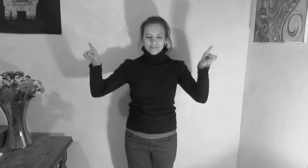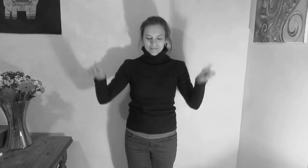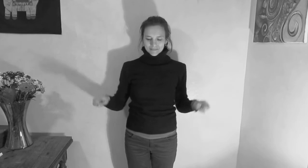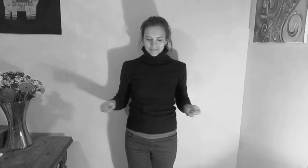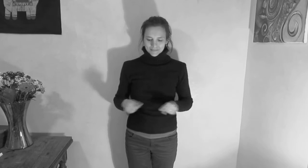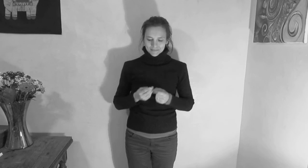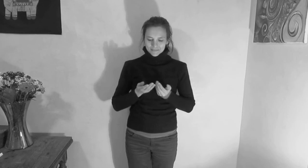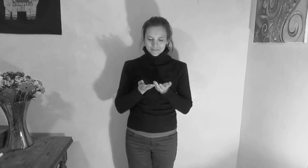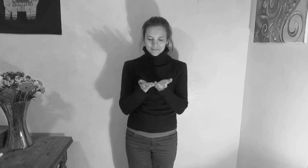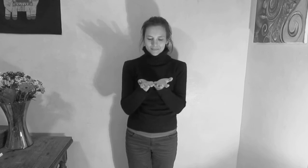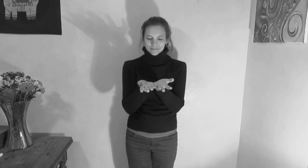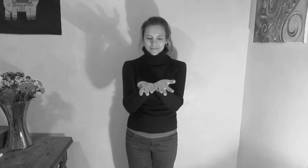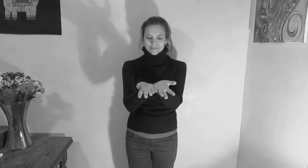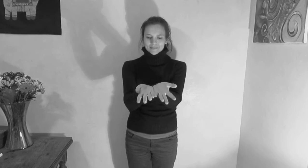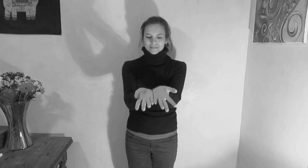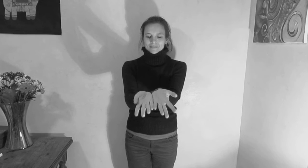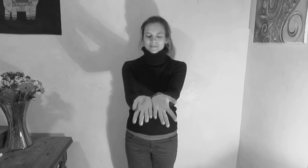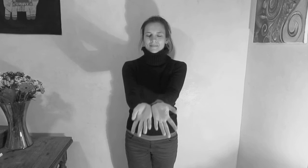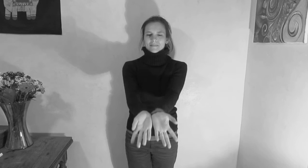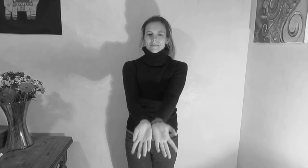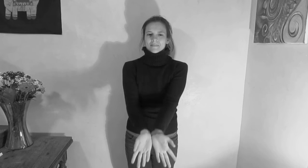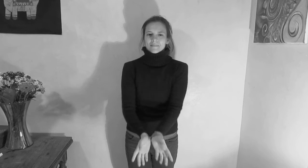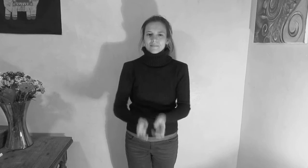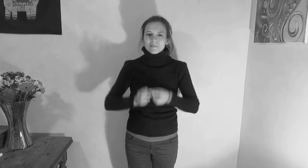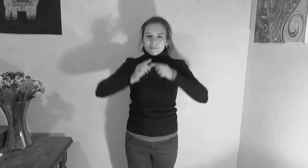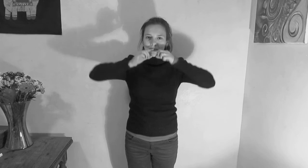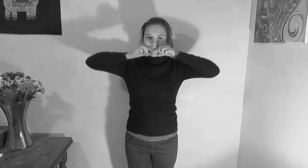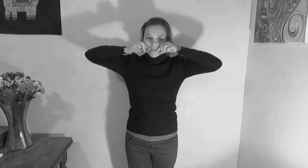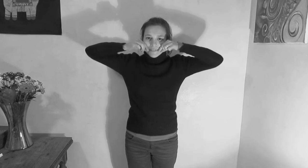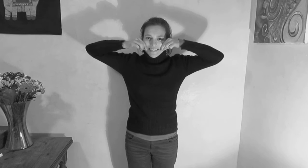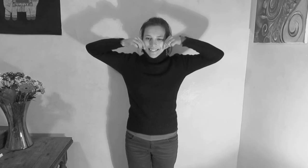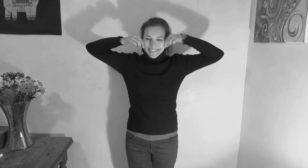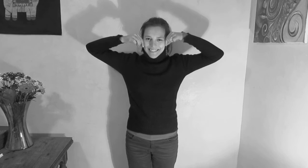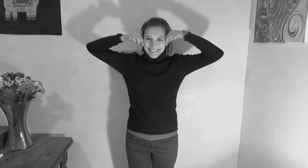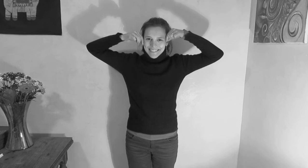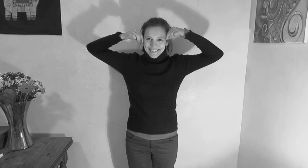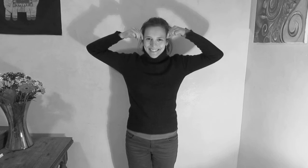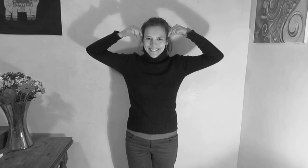cadeau Tu l'amènes toujours En souris